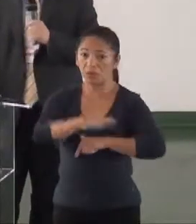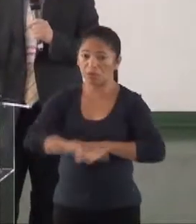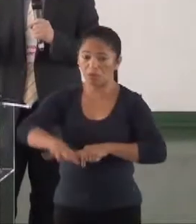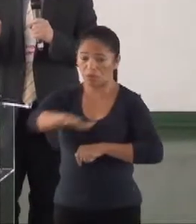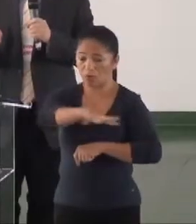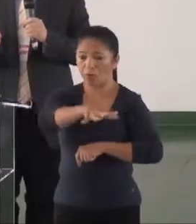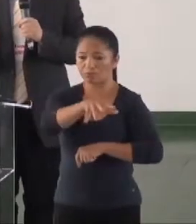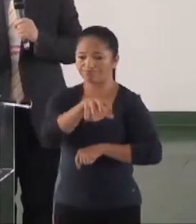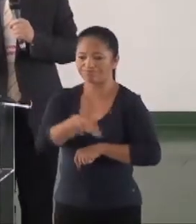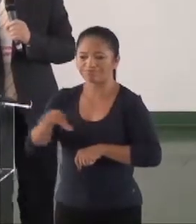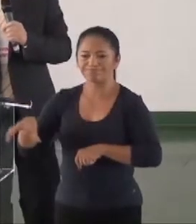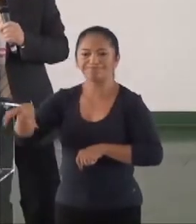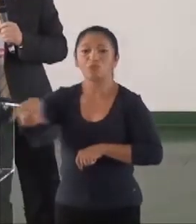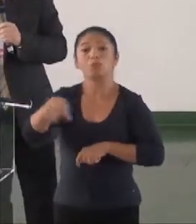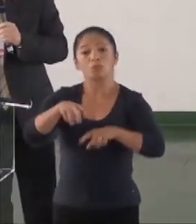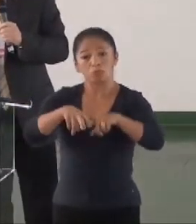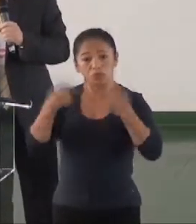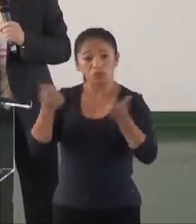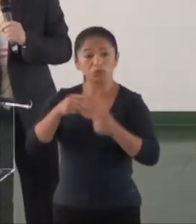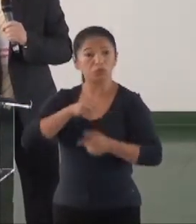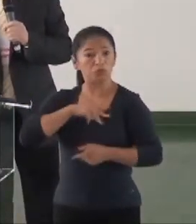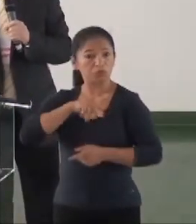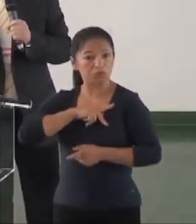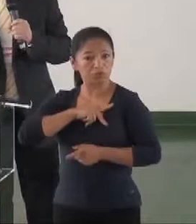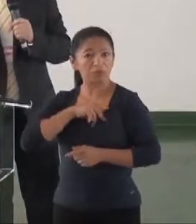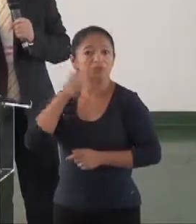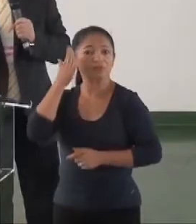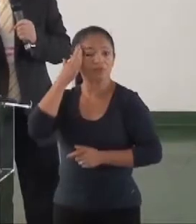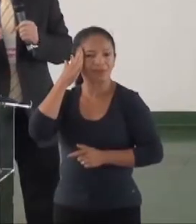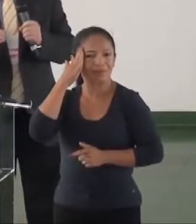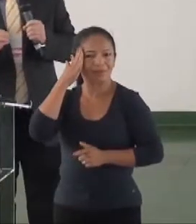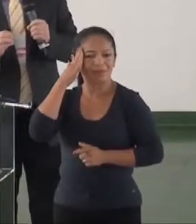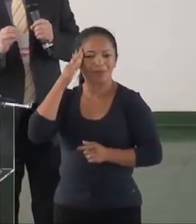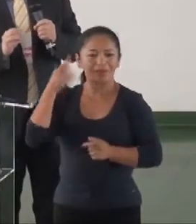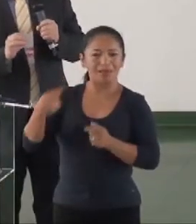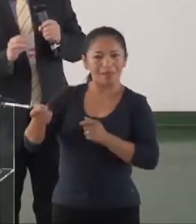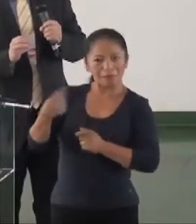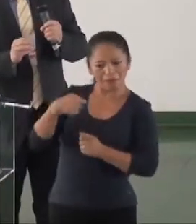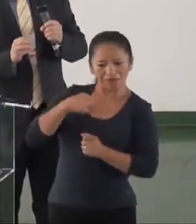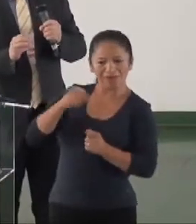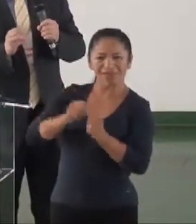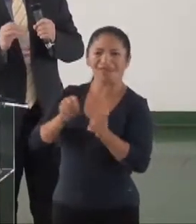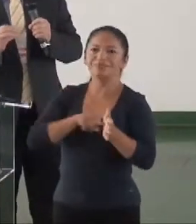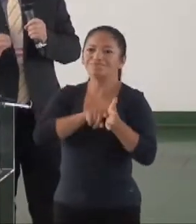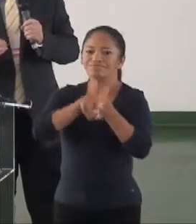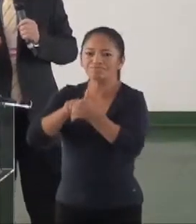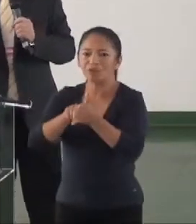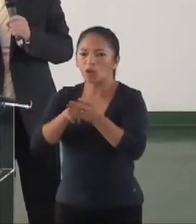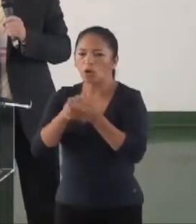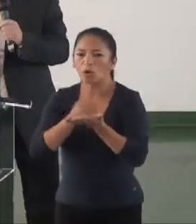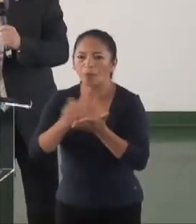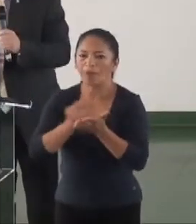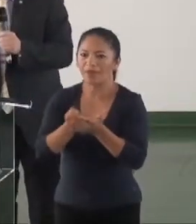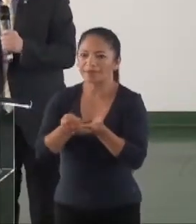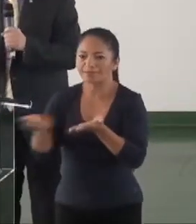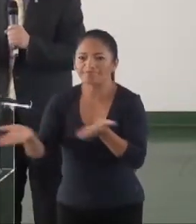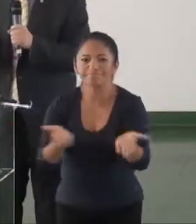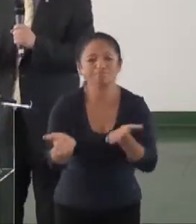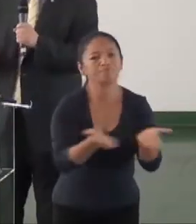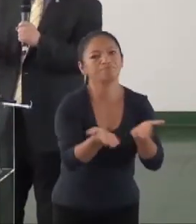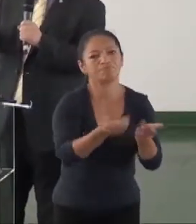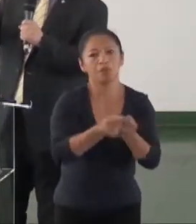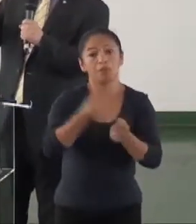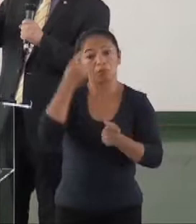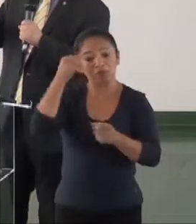O que quer dizer com isso? Que o Ministério Público tem, eles estão esperando que a gente articule. Não quer dizer, necessariamente, que as audiências sejam do Ministério